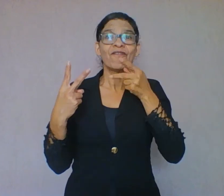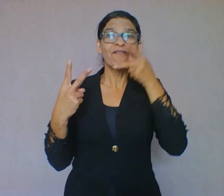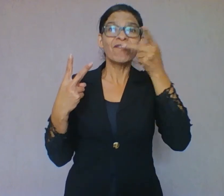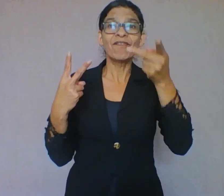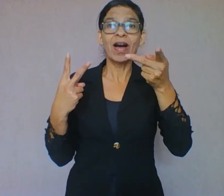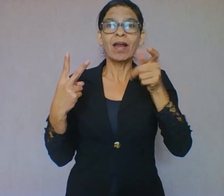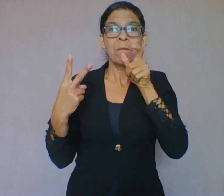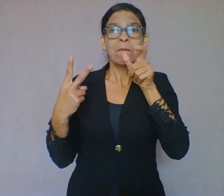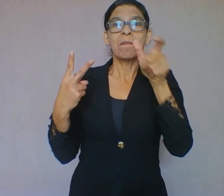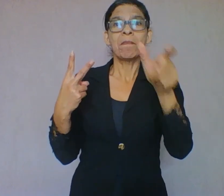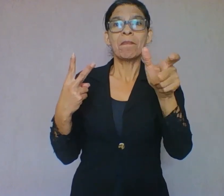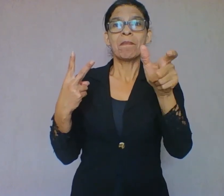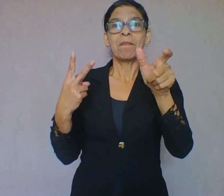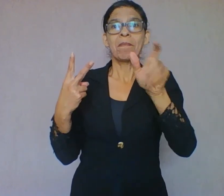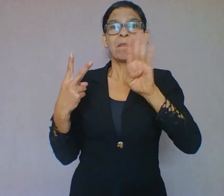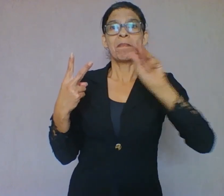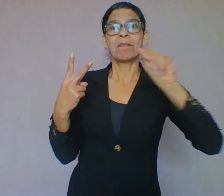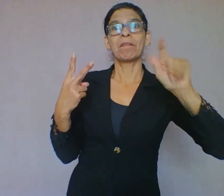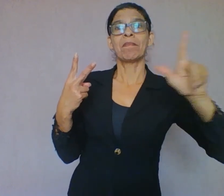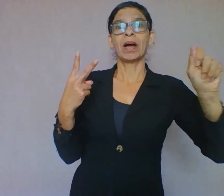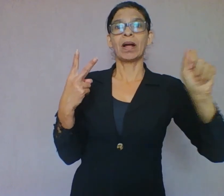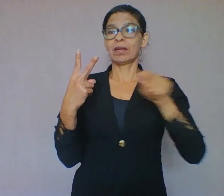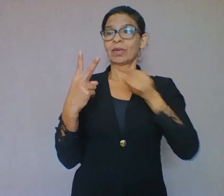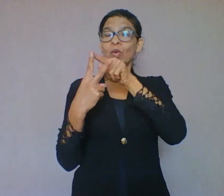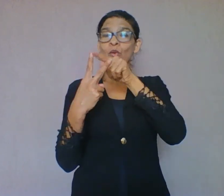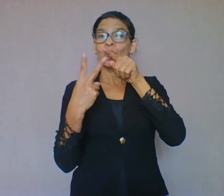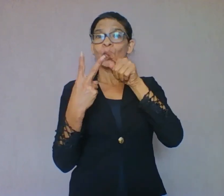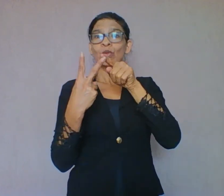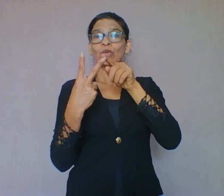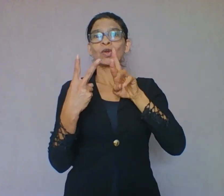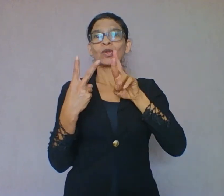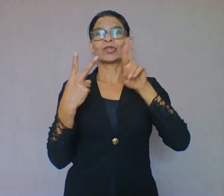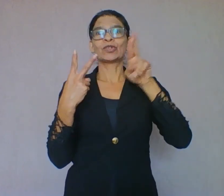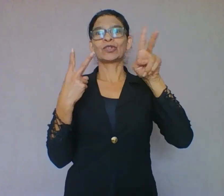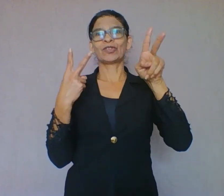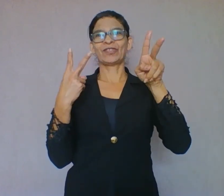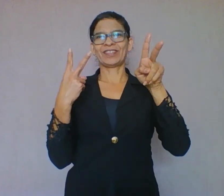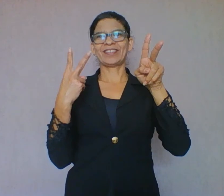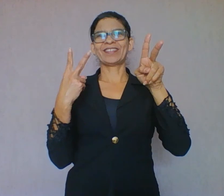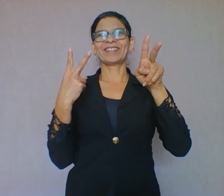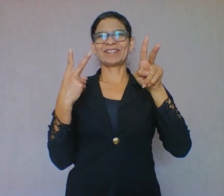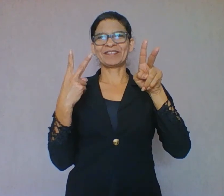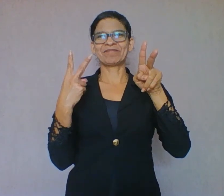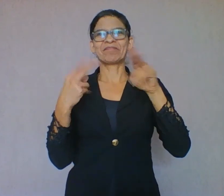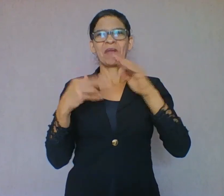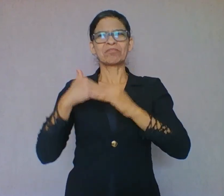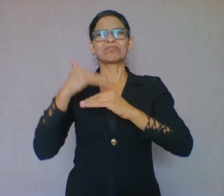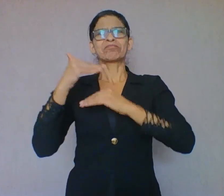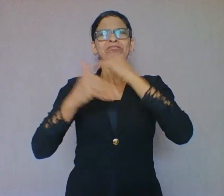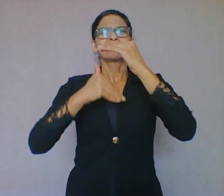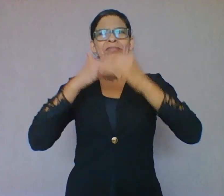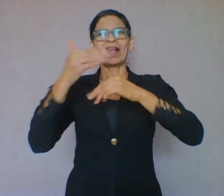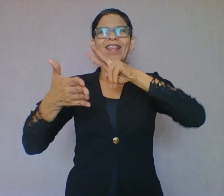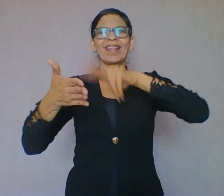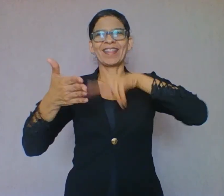simultaneamente na minha casa. E esse processo de leitura é maravilhoso. Sobre o ato de ler,